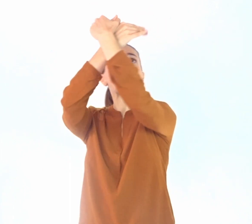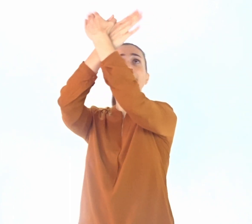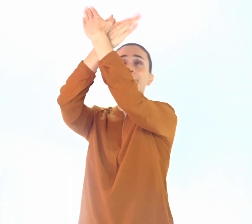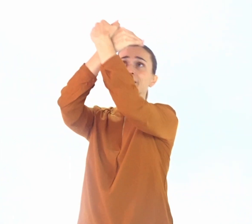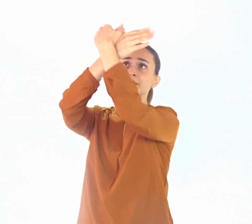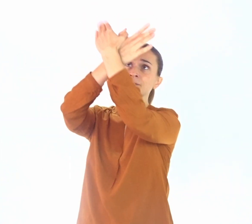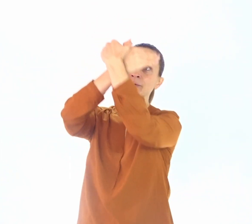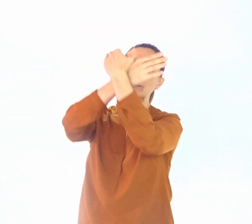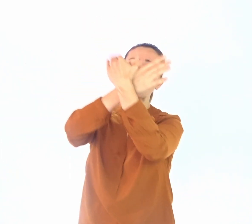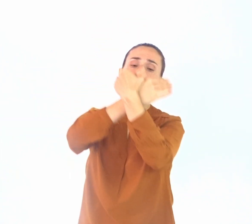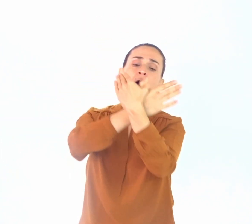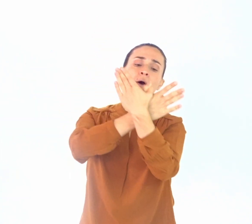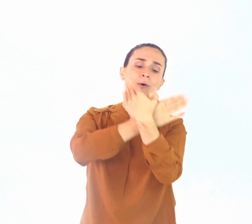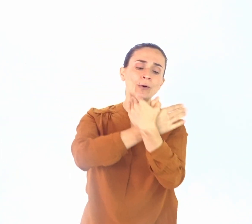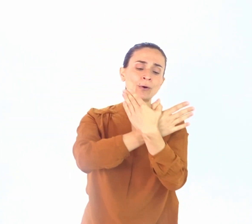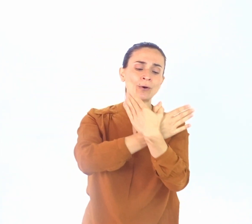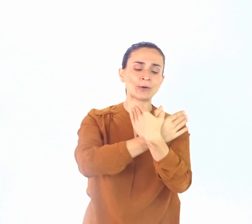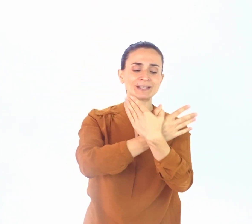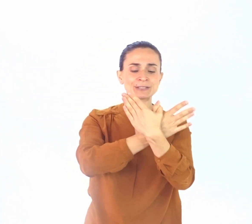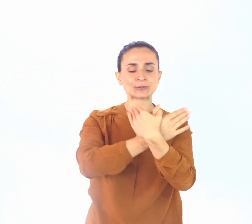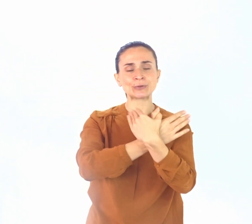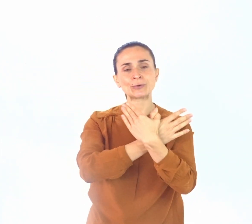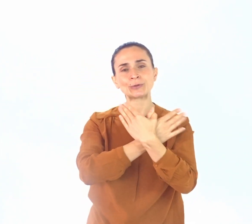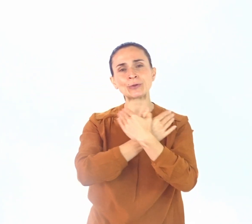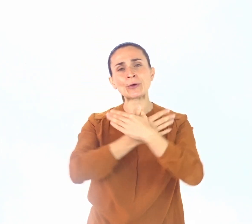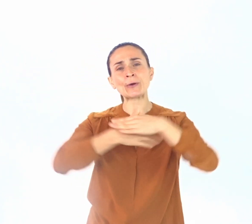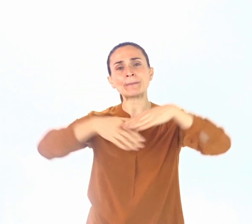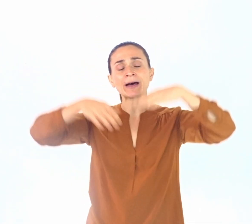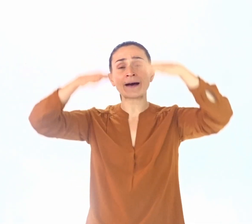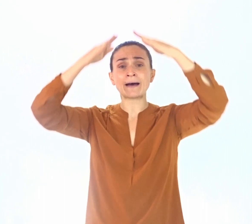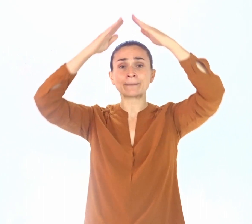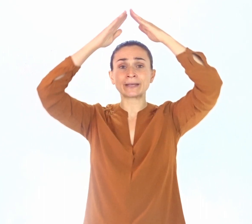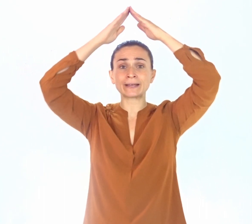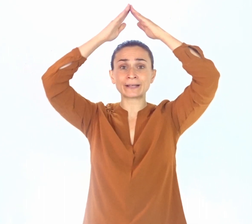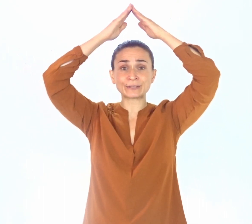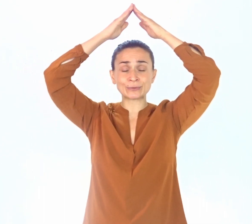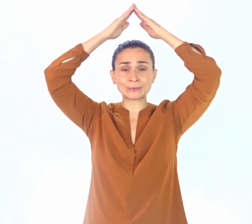papillon au-dessus de ma maison.